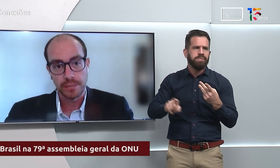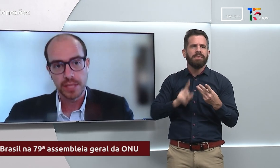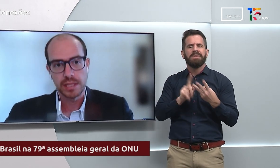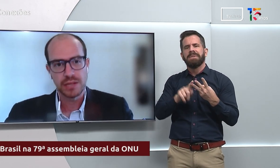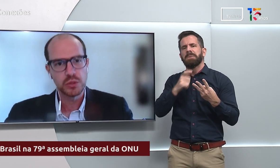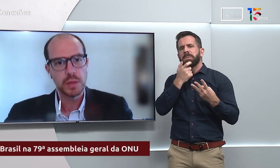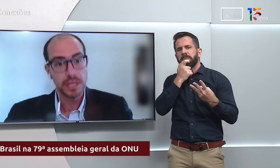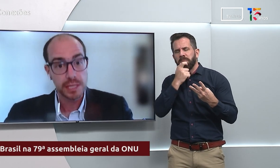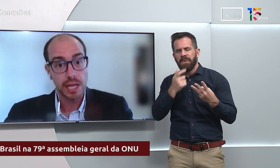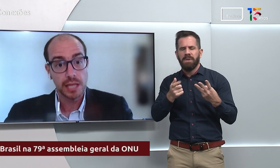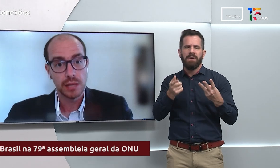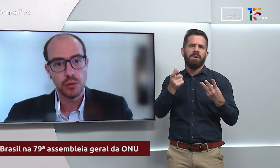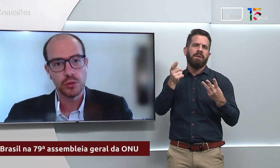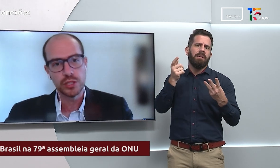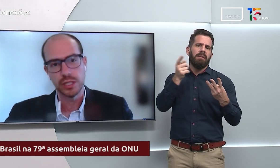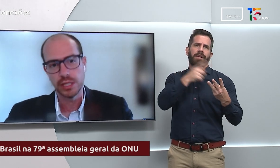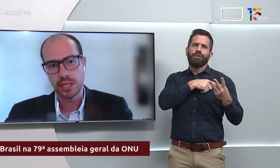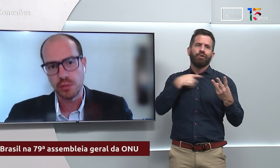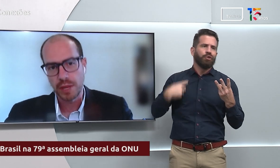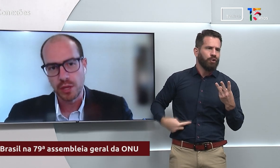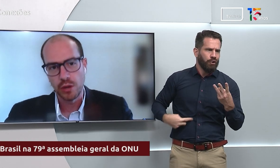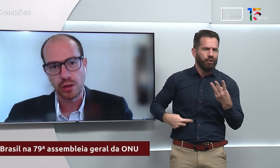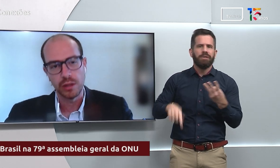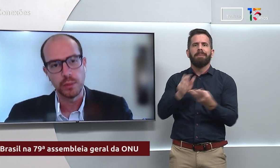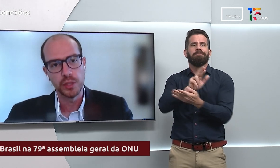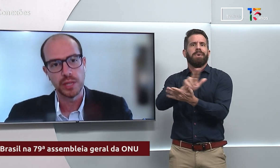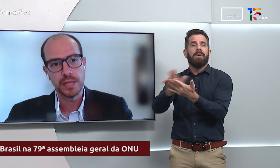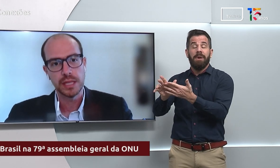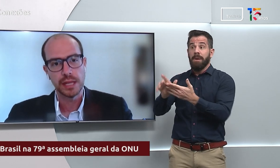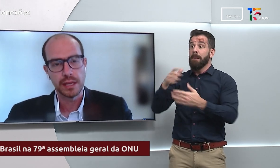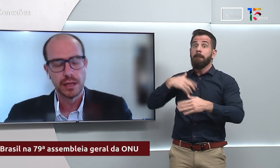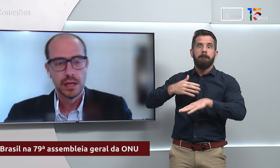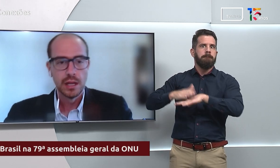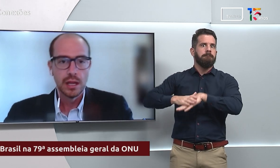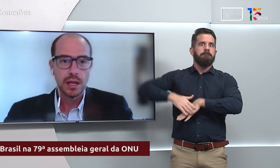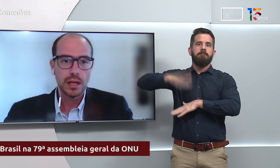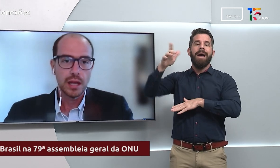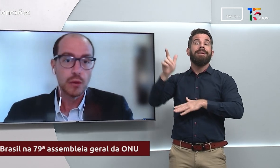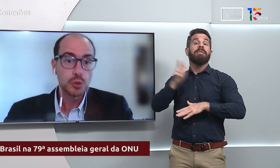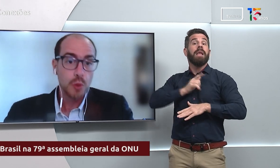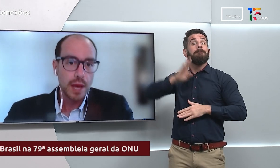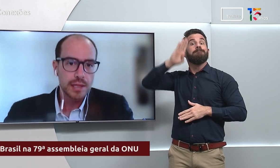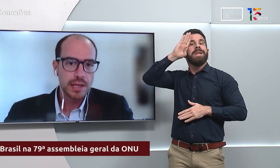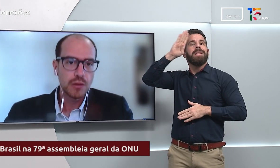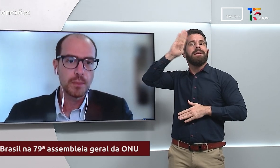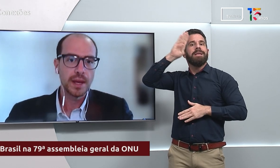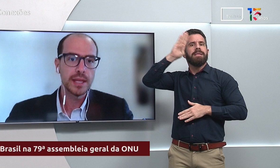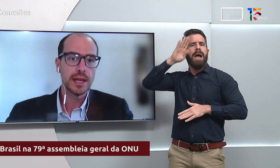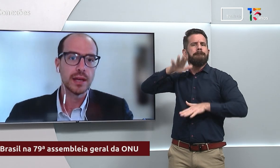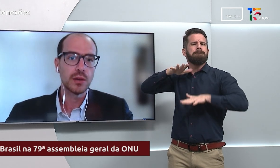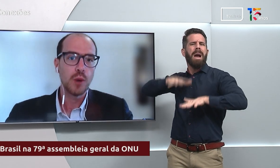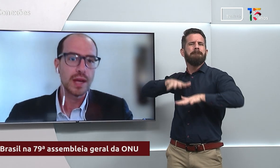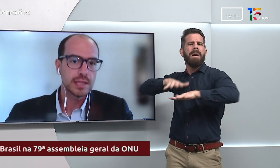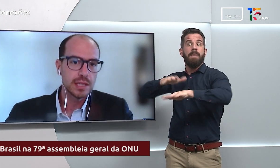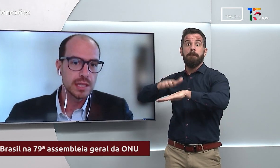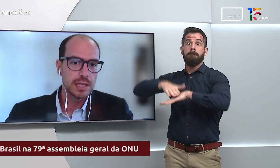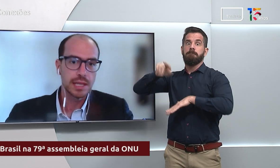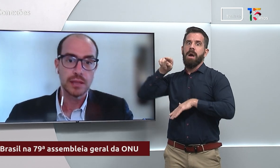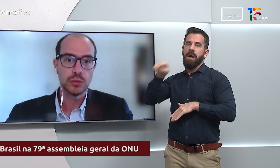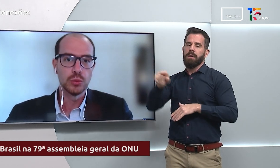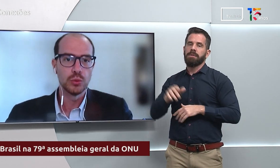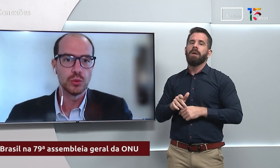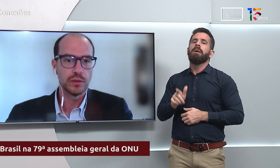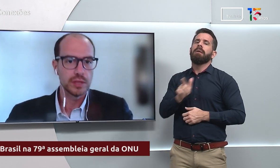China. Esses são os países que ainda hoje têm o maior poder militar, aos quais se acompanha quase